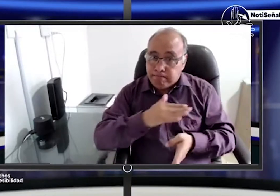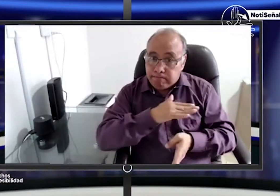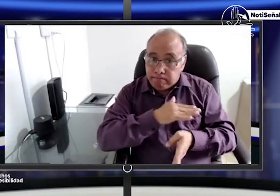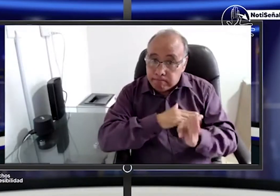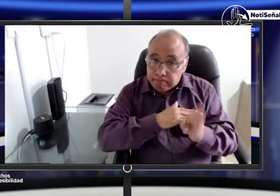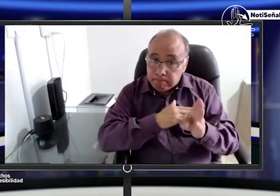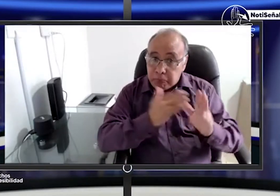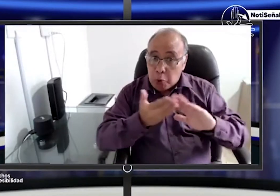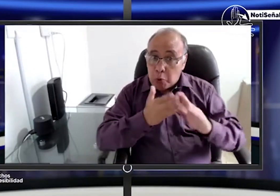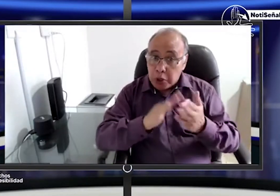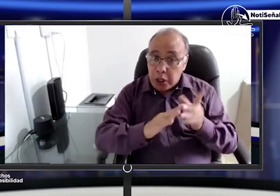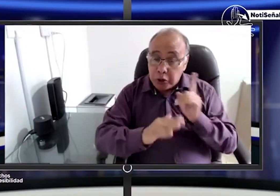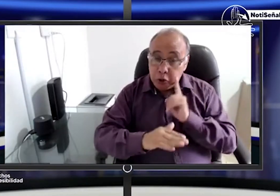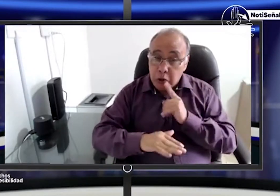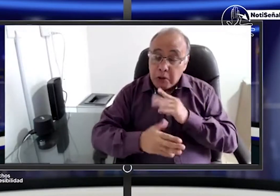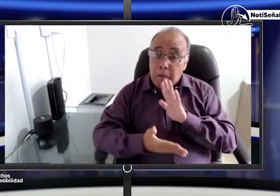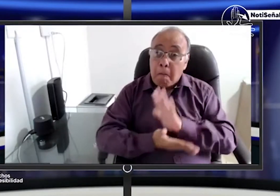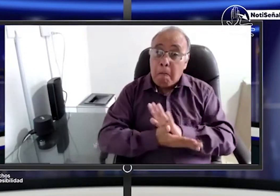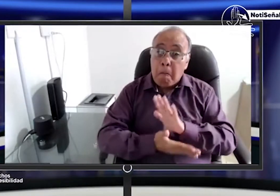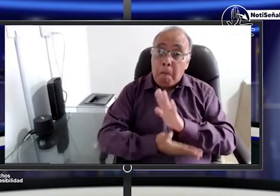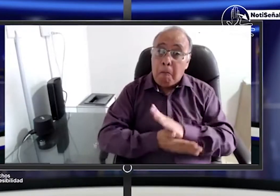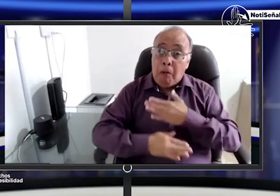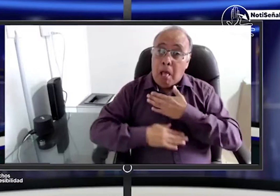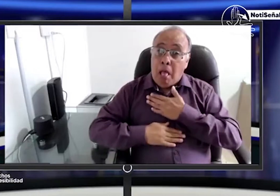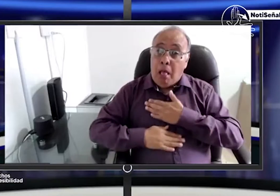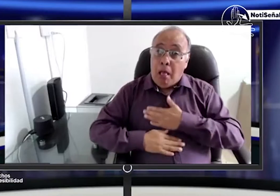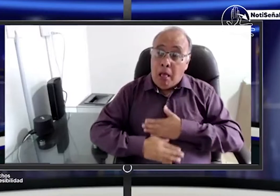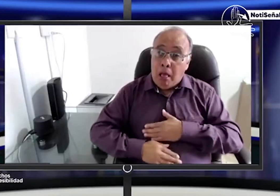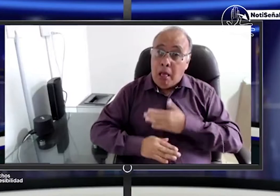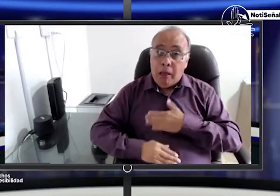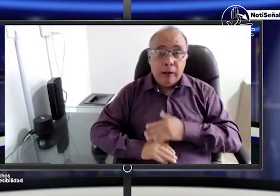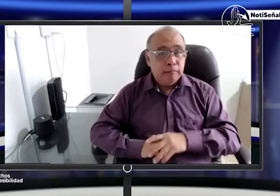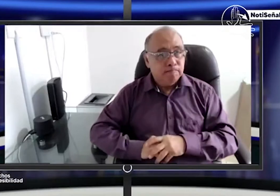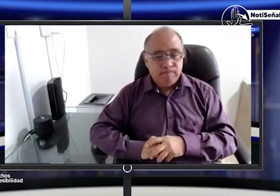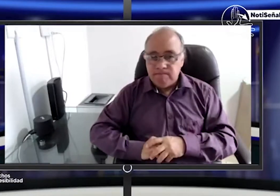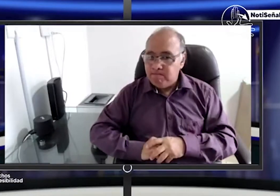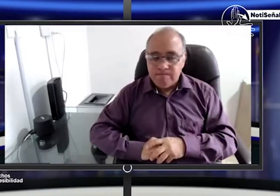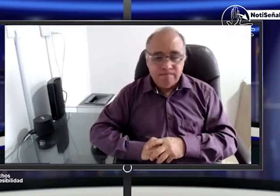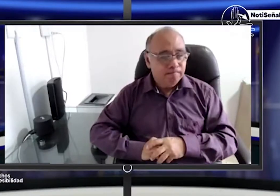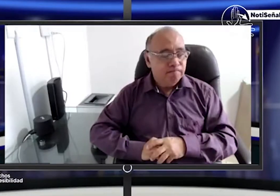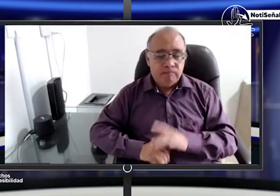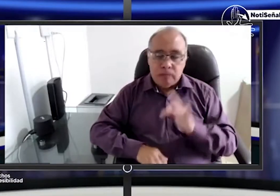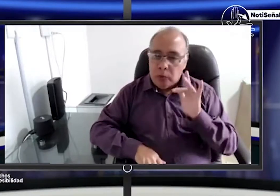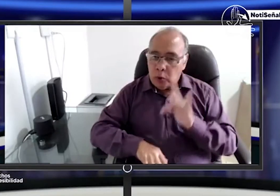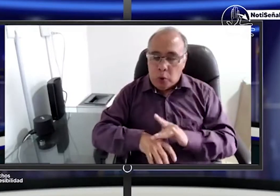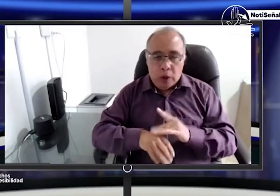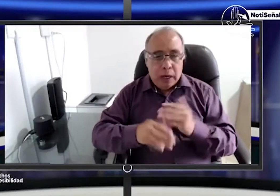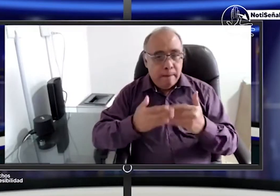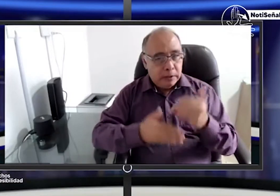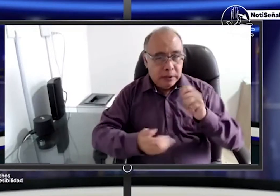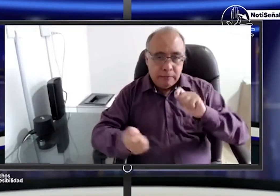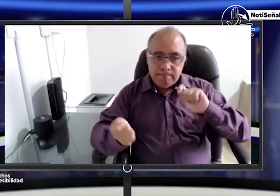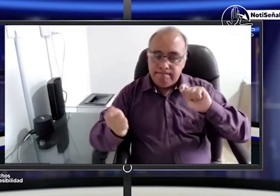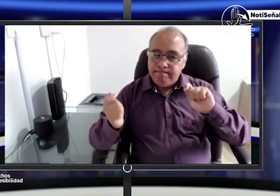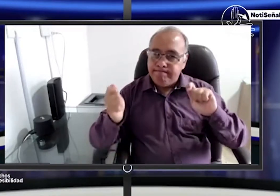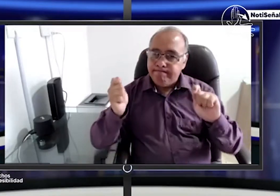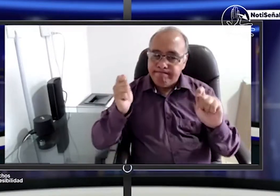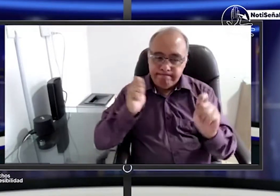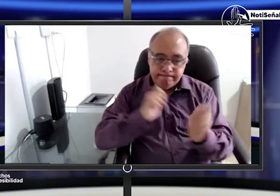hay derechos y continuamos en ella estamos viendo que muchas veces frente a esta clase de barreras la comunidad